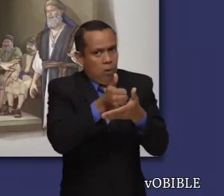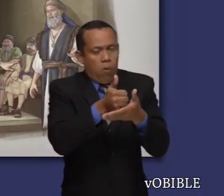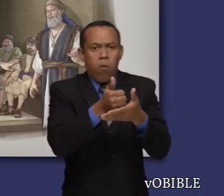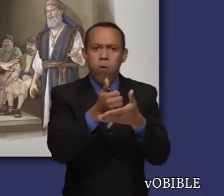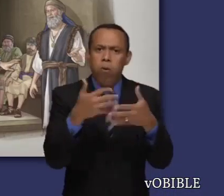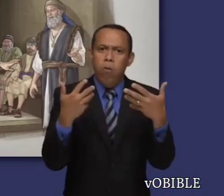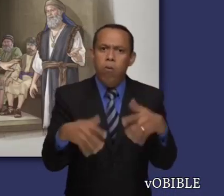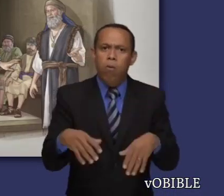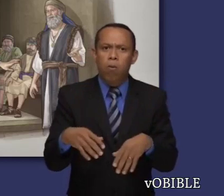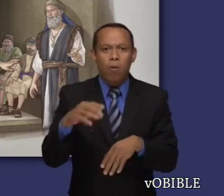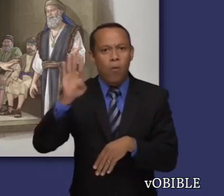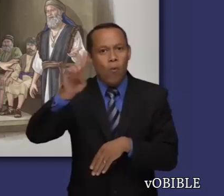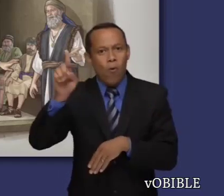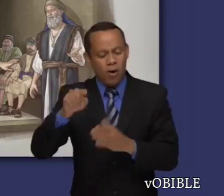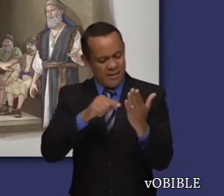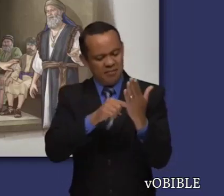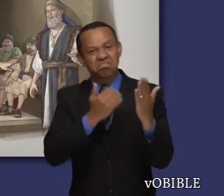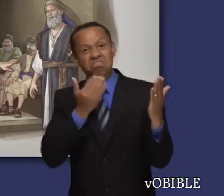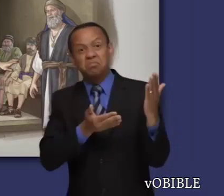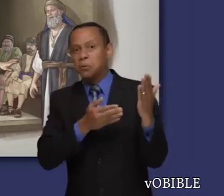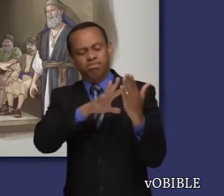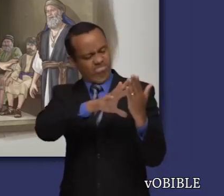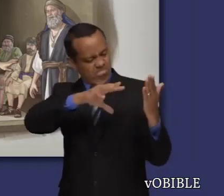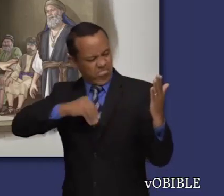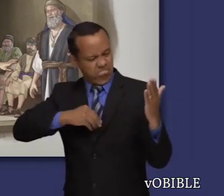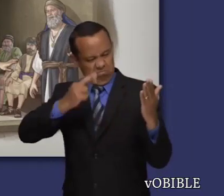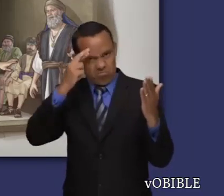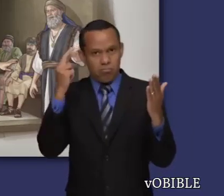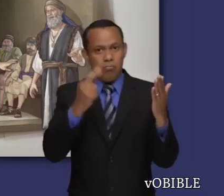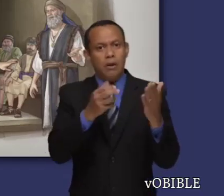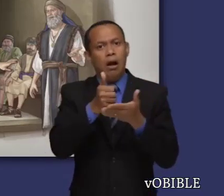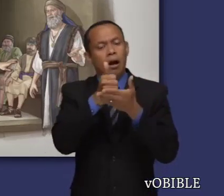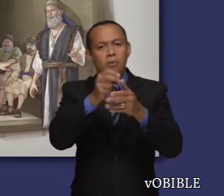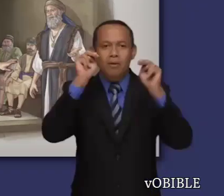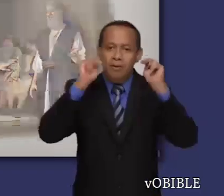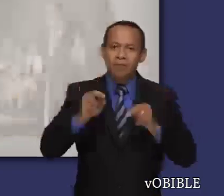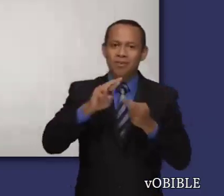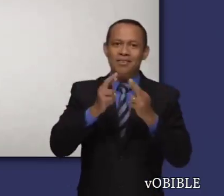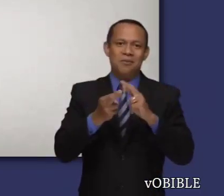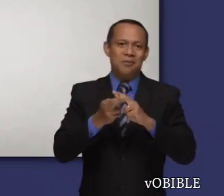todo lo que estaba en su mano para ayudar a Noemí y a Ruth, cumpliendo por completo la ley sobre la recompra.